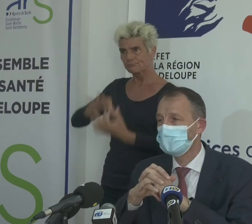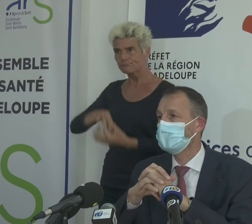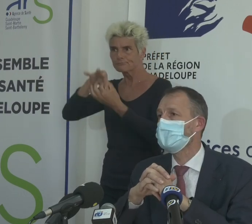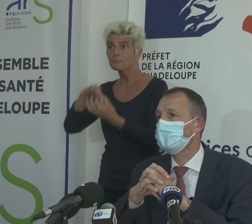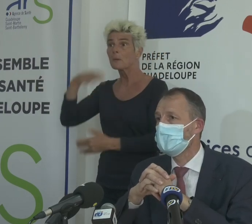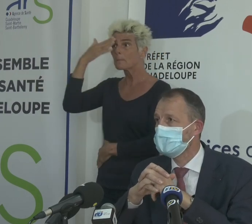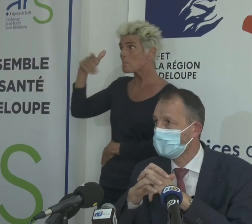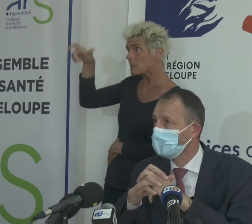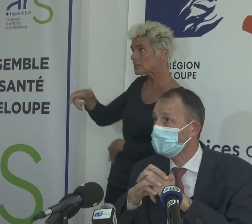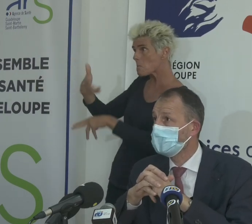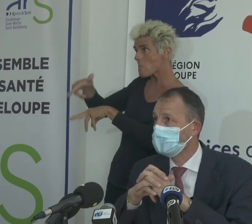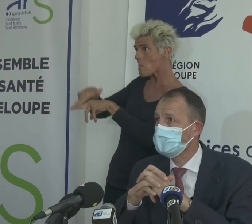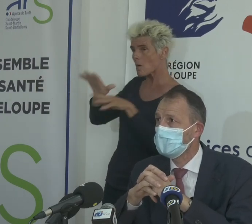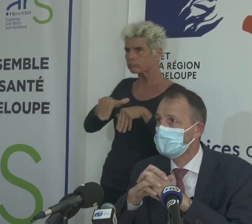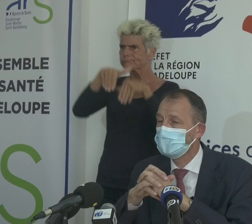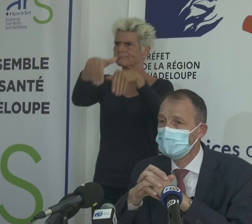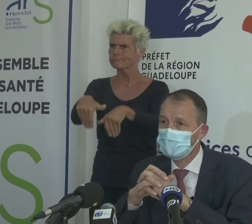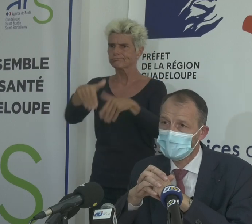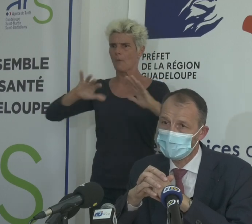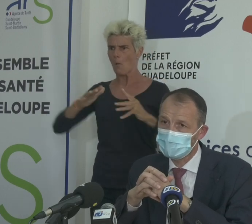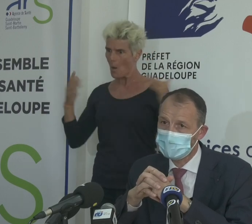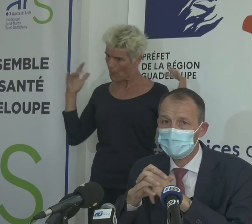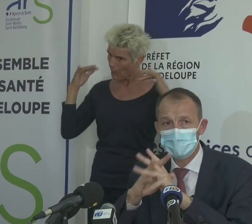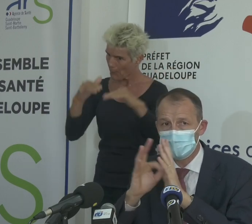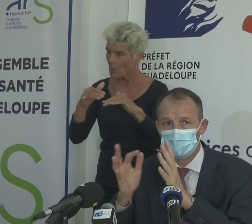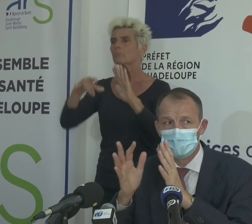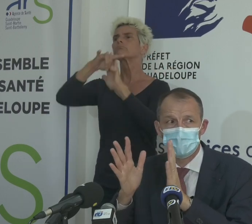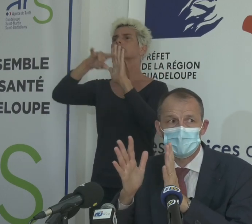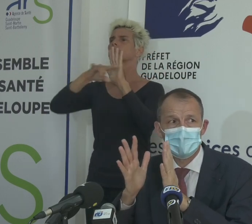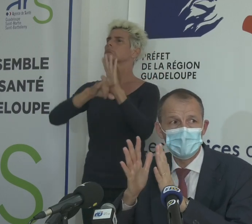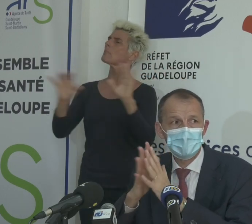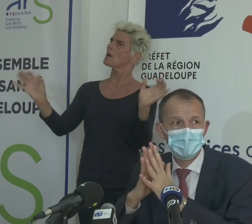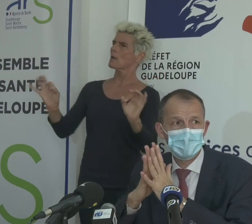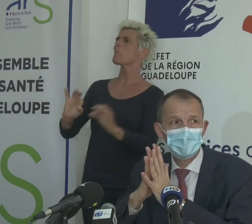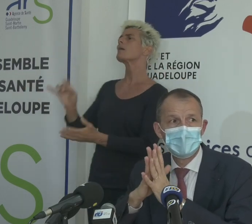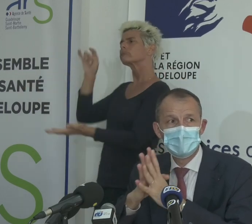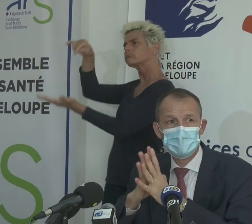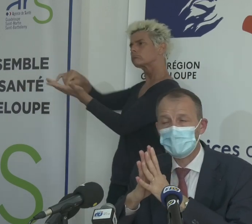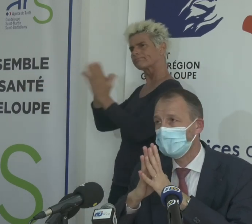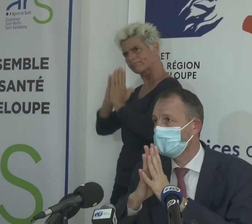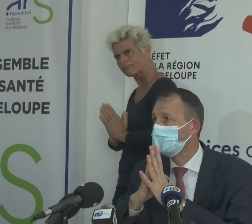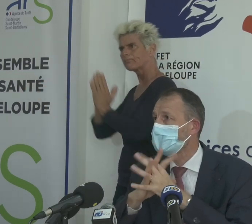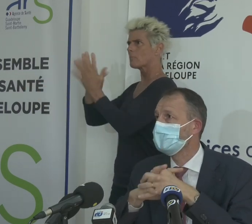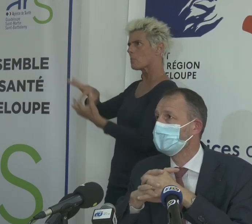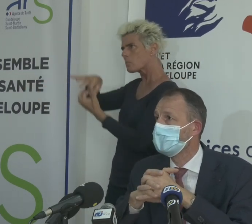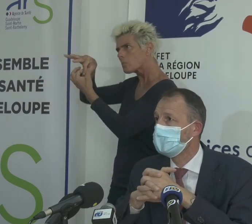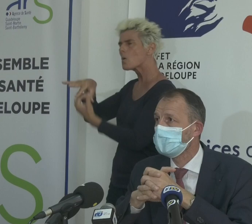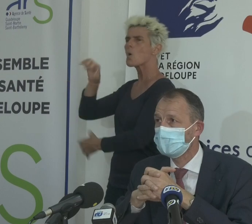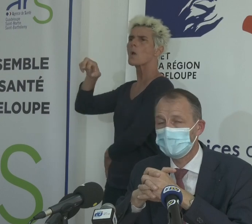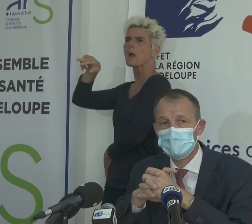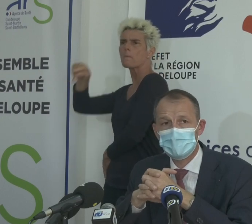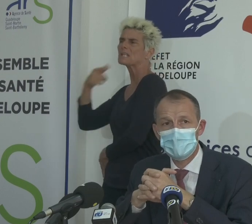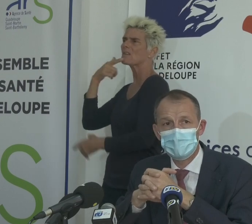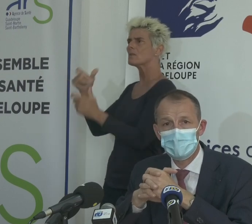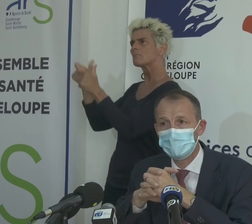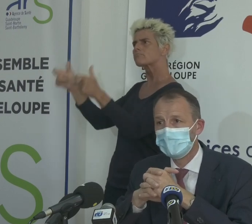funéraires. Pour l'instant, il n pas de réglementation particulière sur les cérémonies funéraires. Sur les lieux de culte, il y en a, vous le savez, puisque c'est des ERP avec une place sur deux qui doit